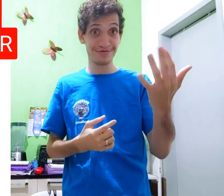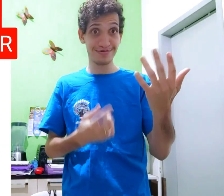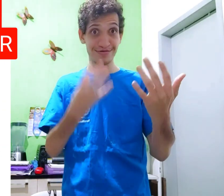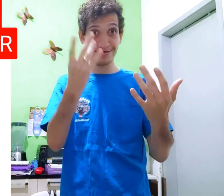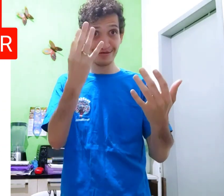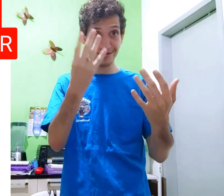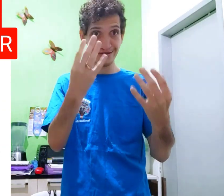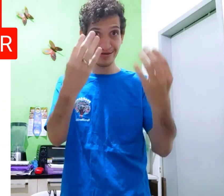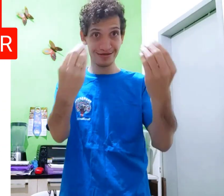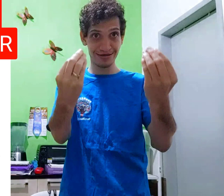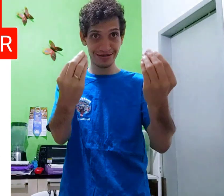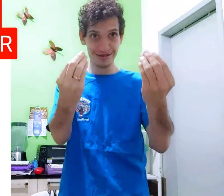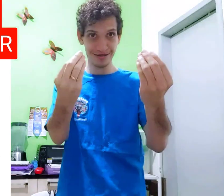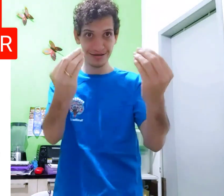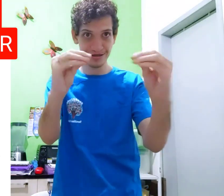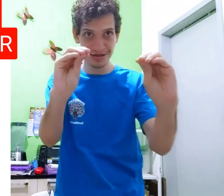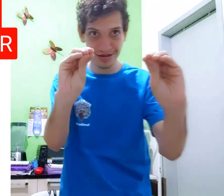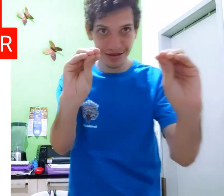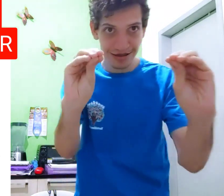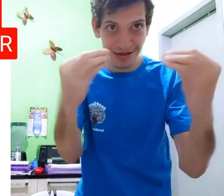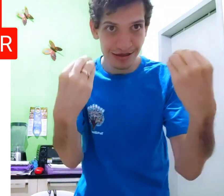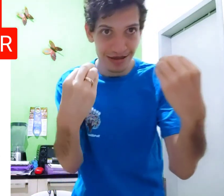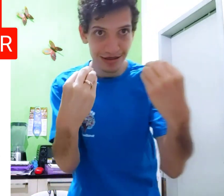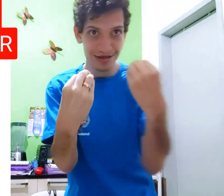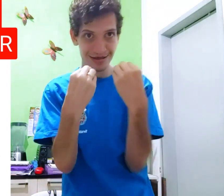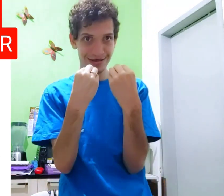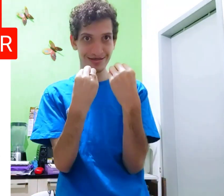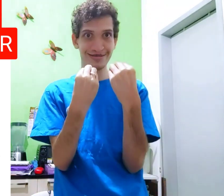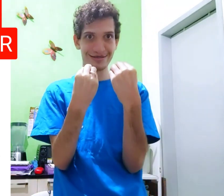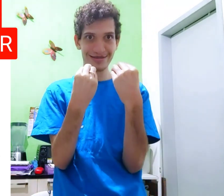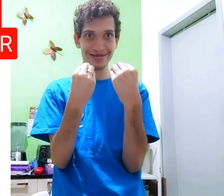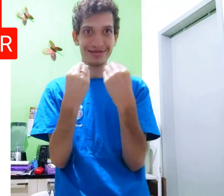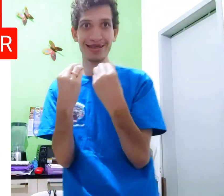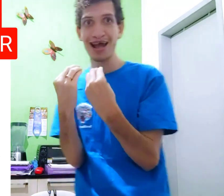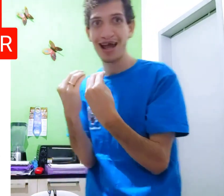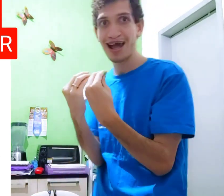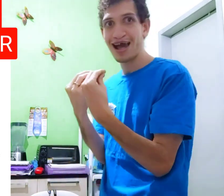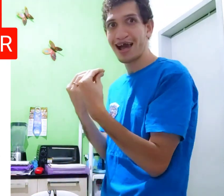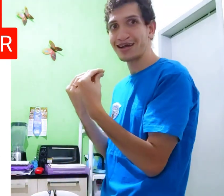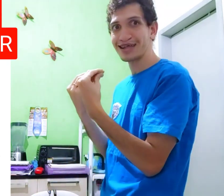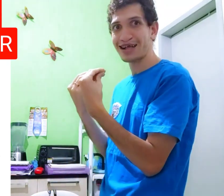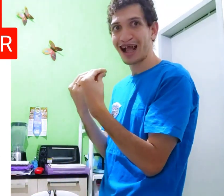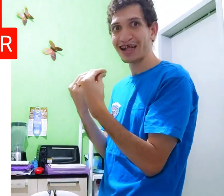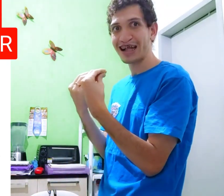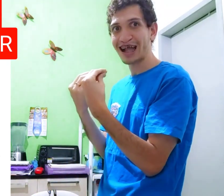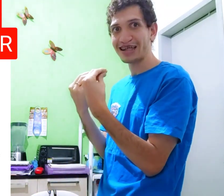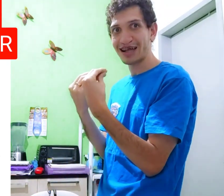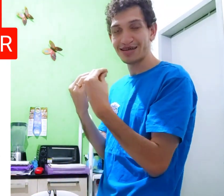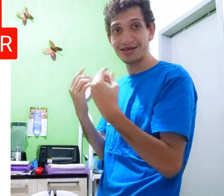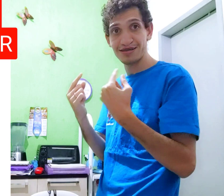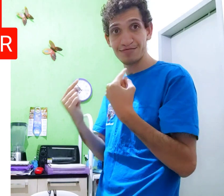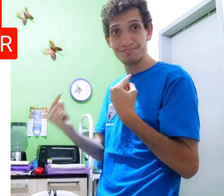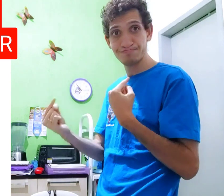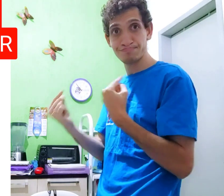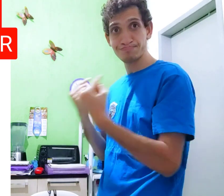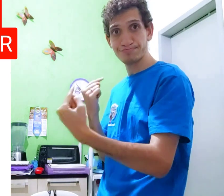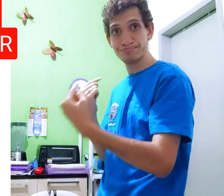A mão, as duas, está assim, nessa posição, a oração, tá?